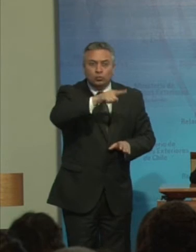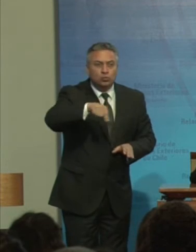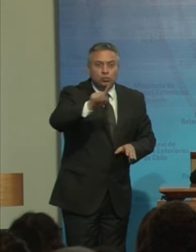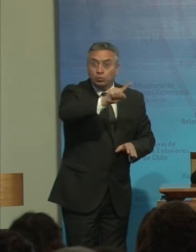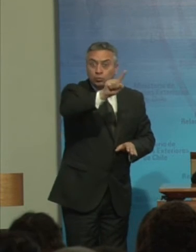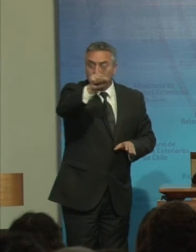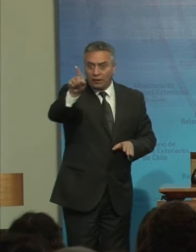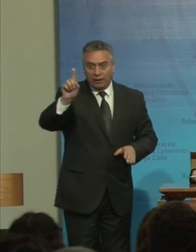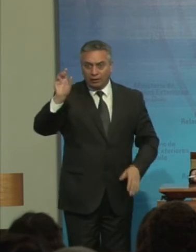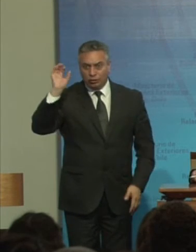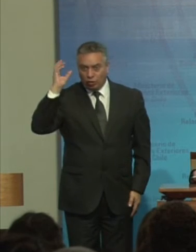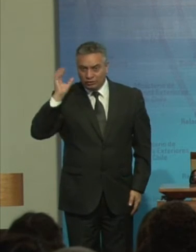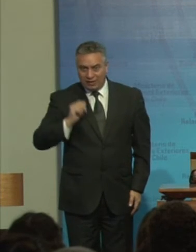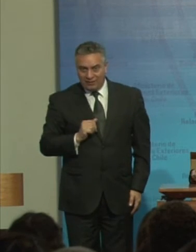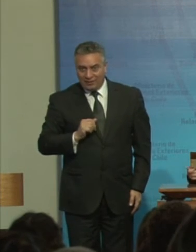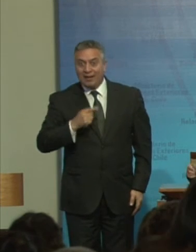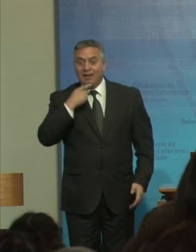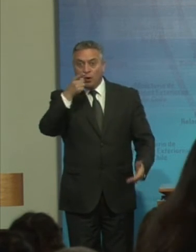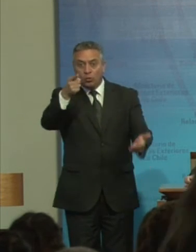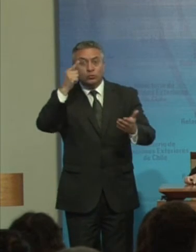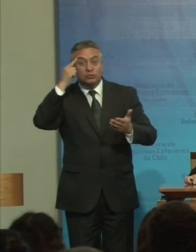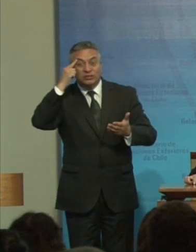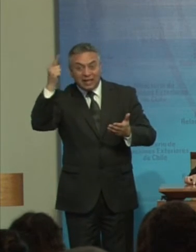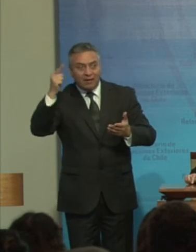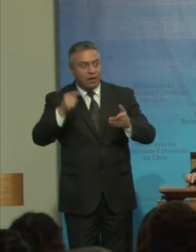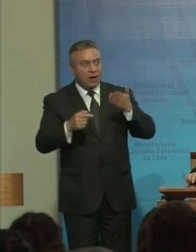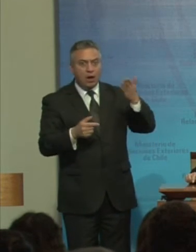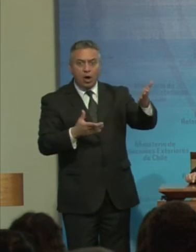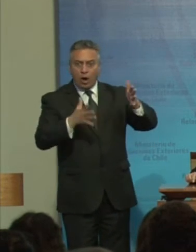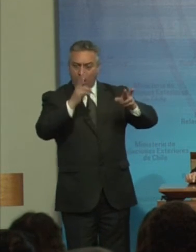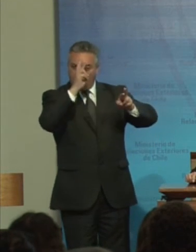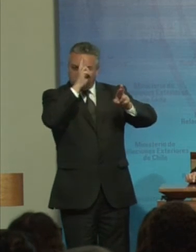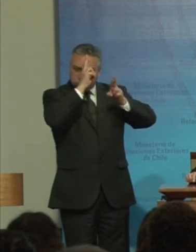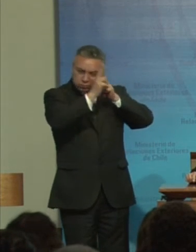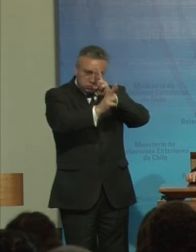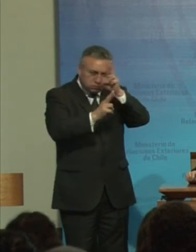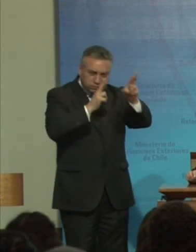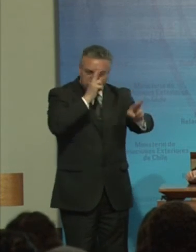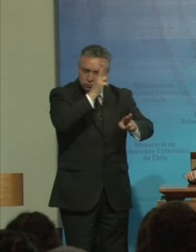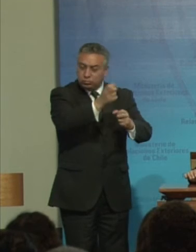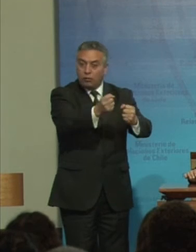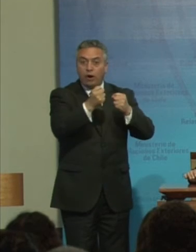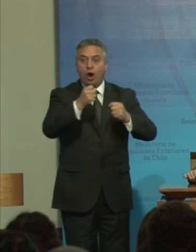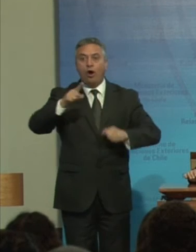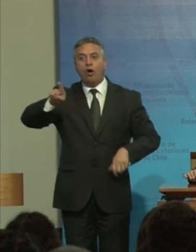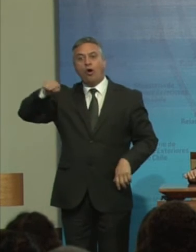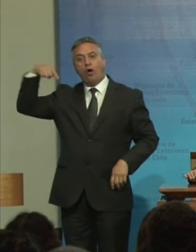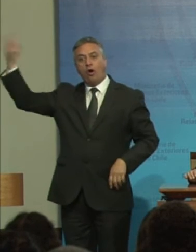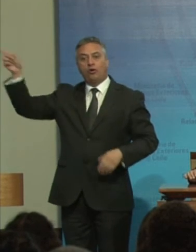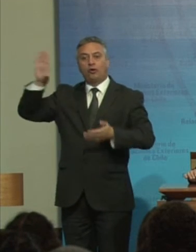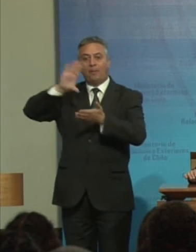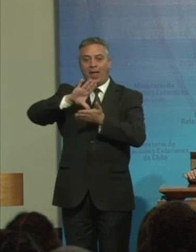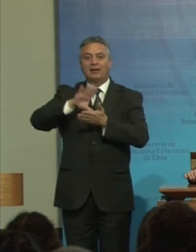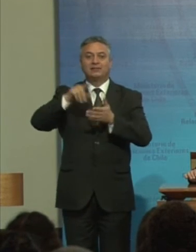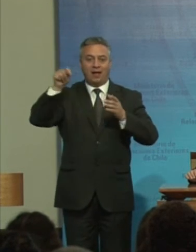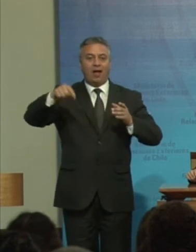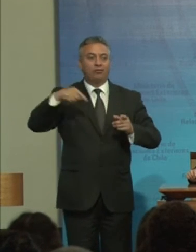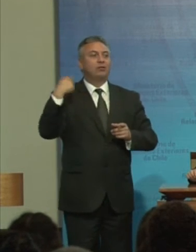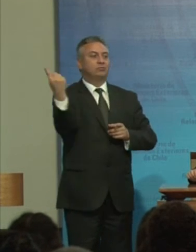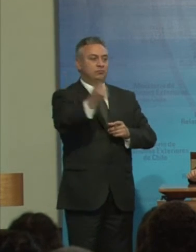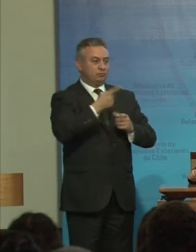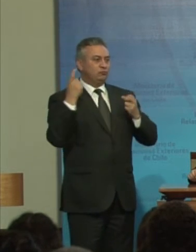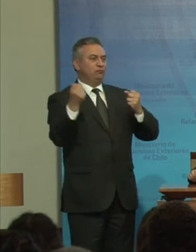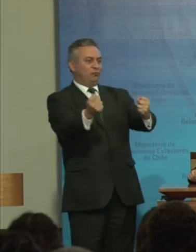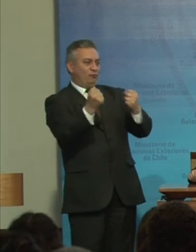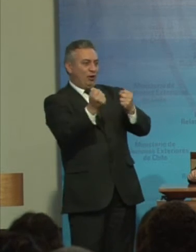Cómo Se le valora Fuera de nuestro País A ella Realmente Estaríamos Todos Dándole Un merecido